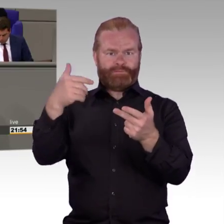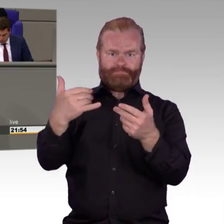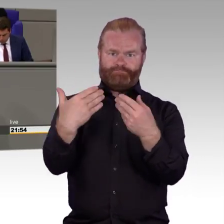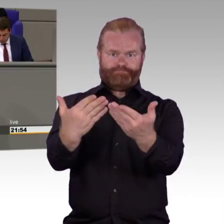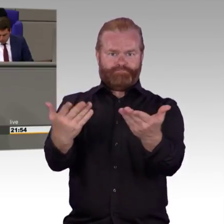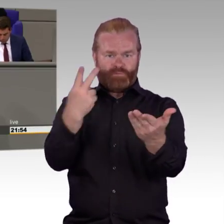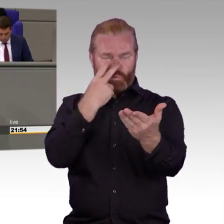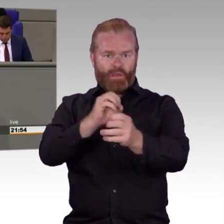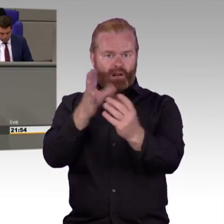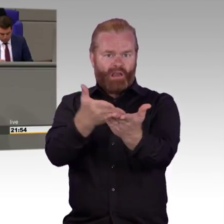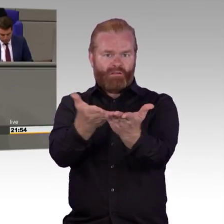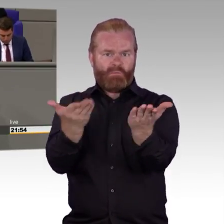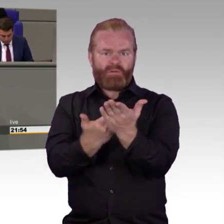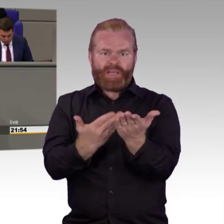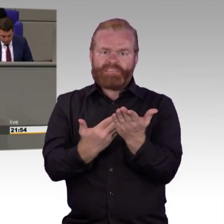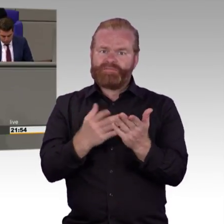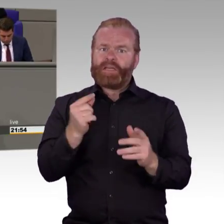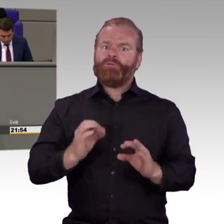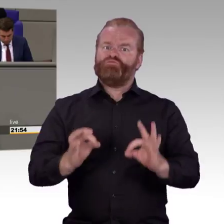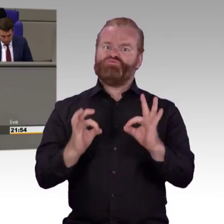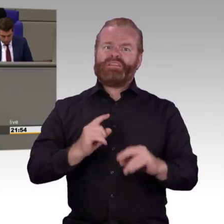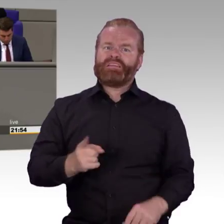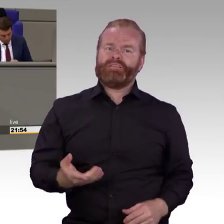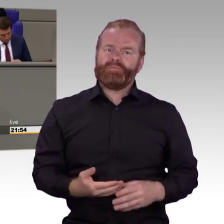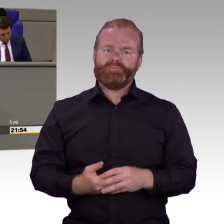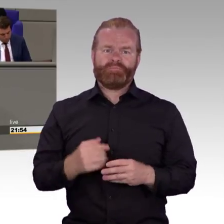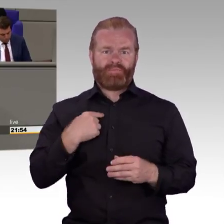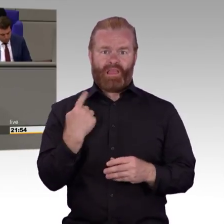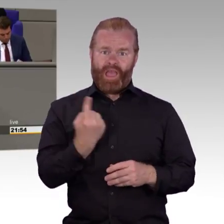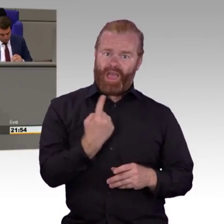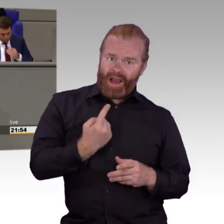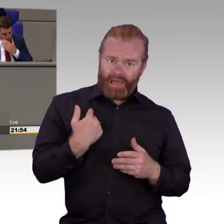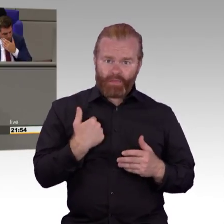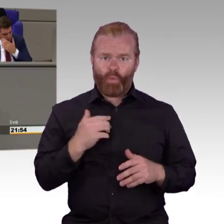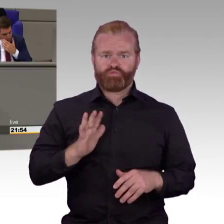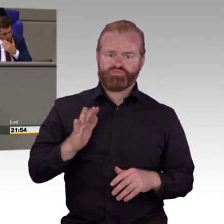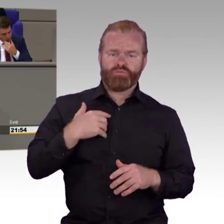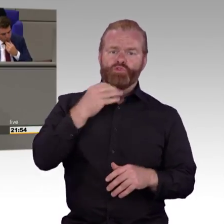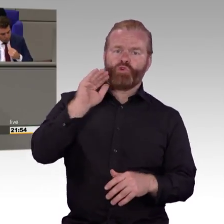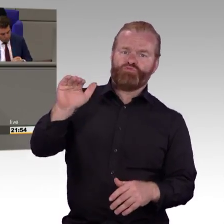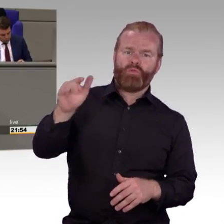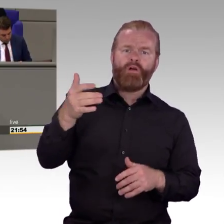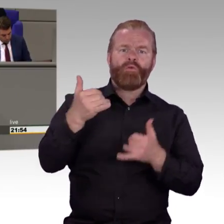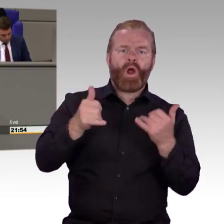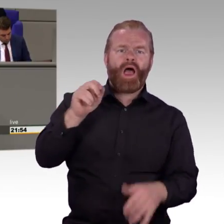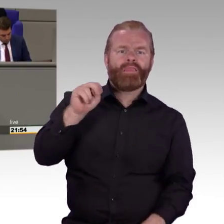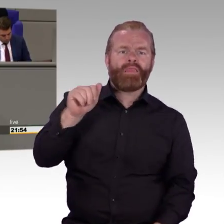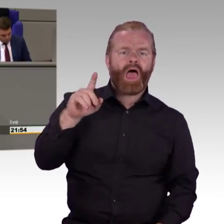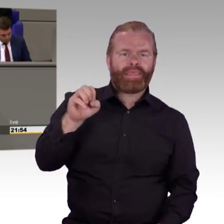Das ist die Bewertung noch nach den Änderungsanträgen. Und deswegen, liebe Kolleginnen und Kollegen, der große Wurf im Bereich der Digitalisierung, im Bereich